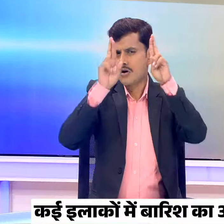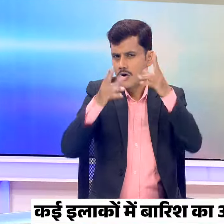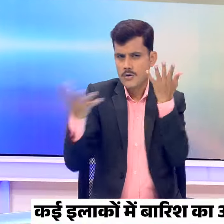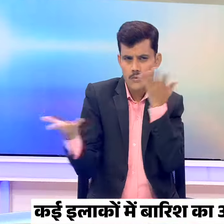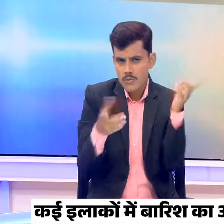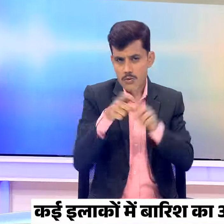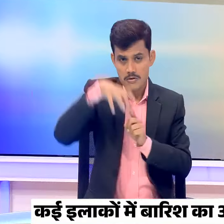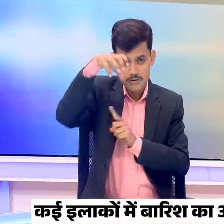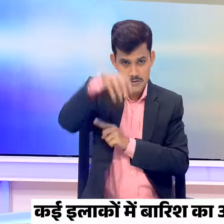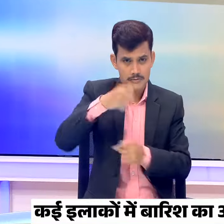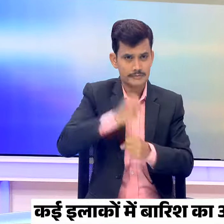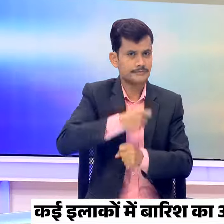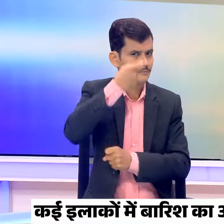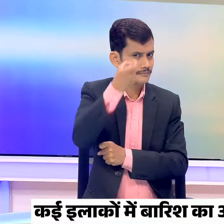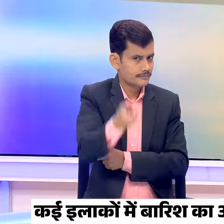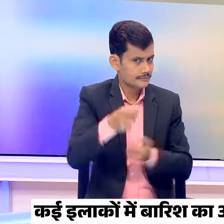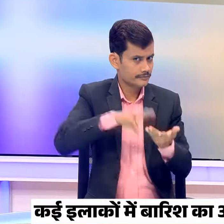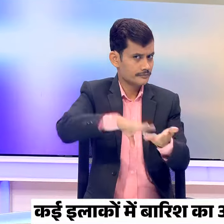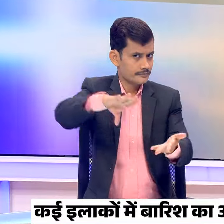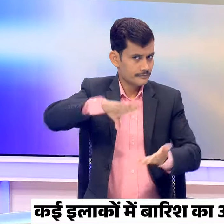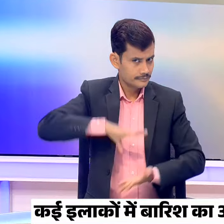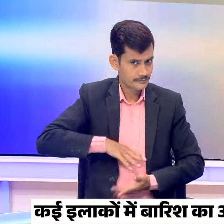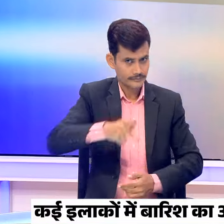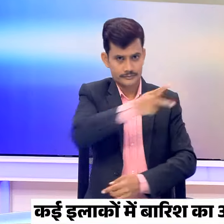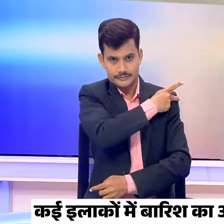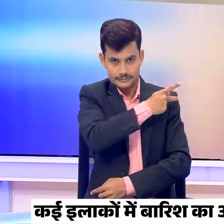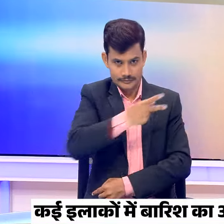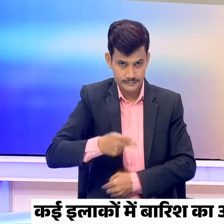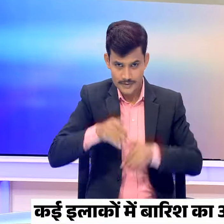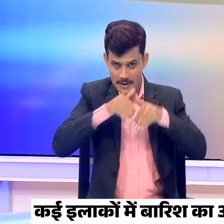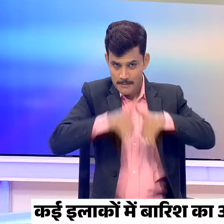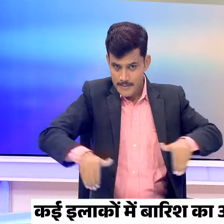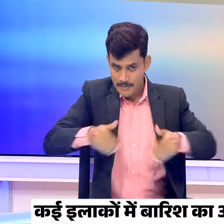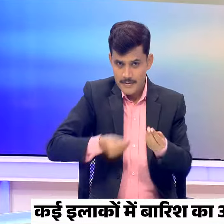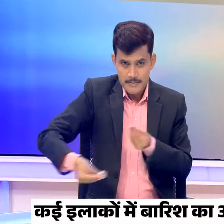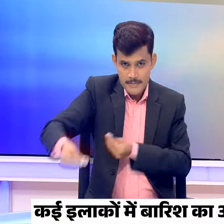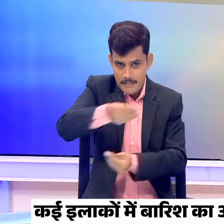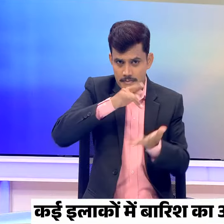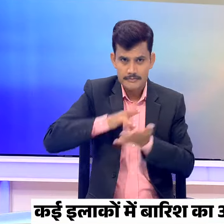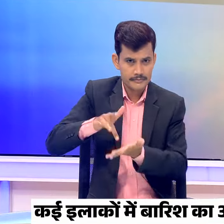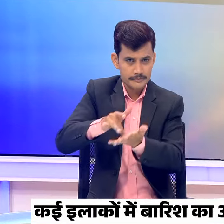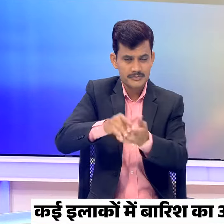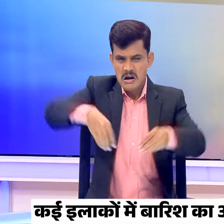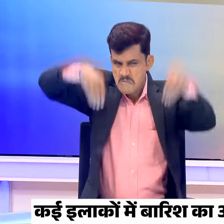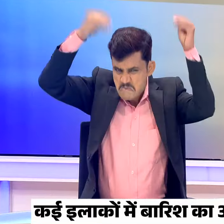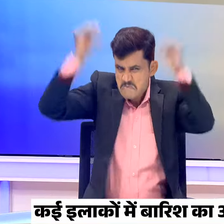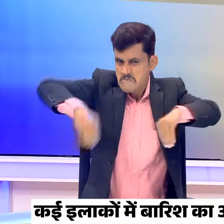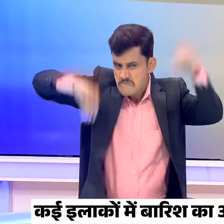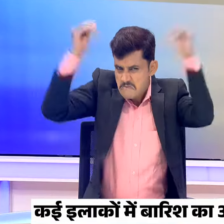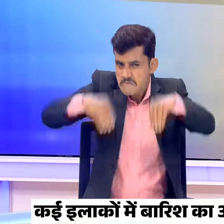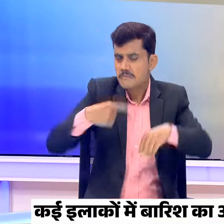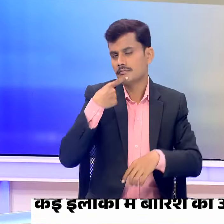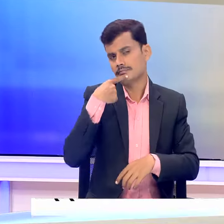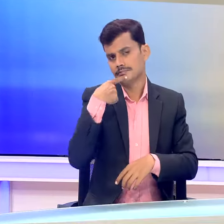विभाक का गुच्रात महराश्ट्र और करनाटक के तटवर्ती इलाखों में 30 बारिश का अलड़